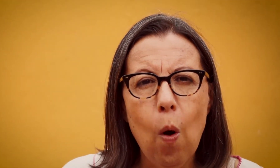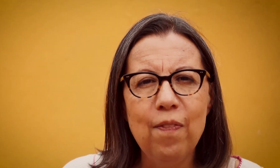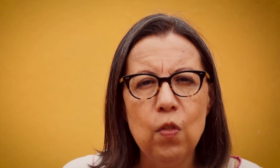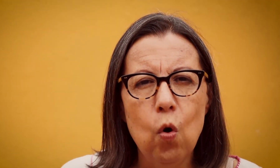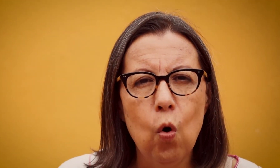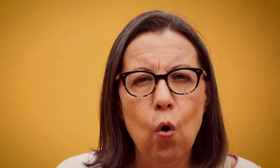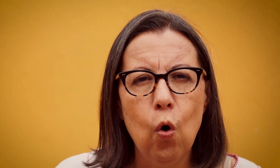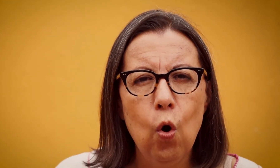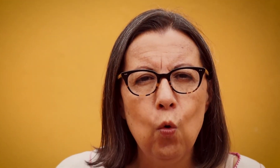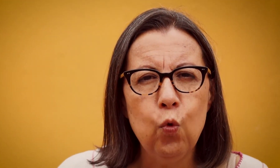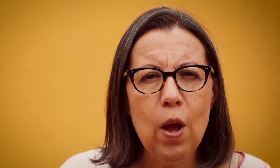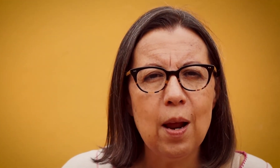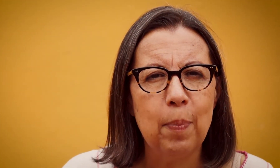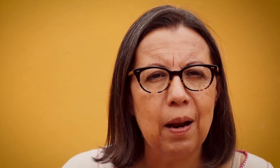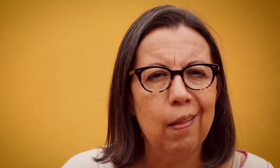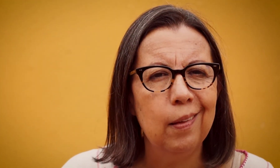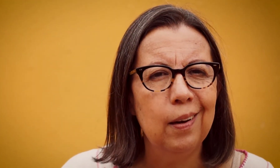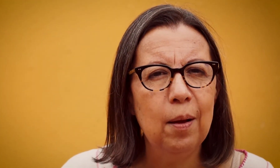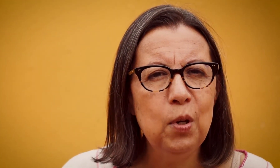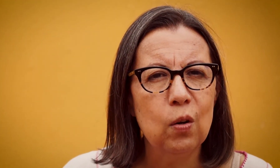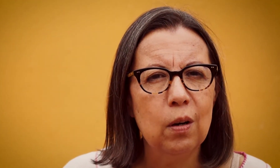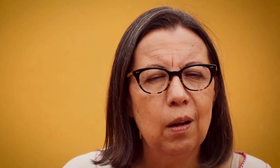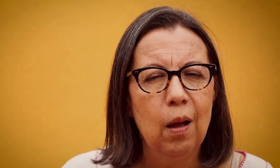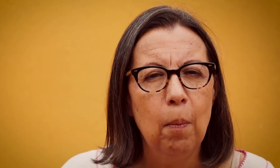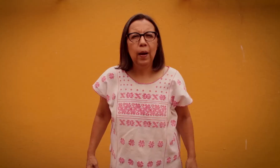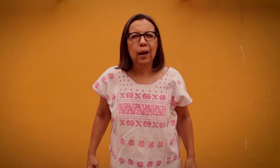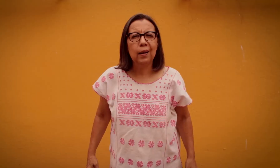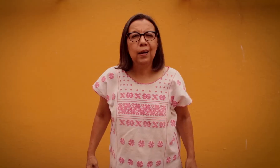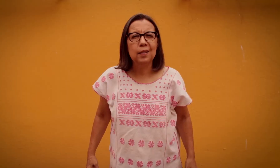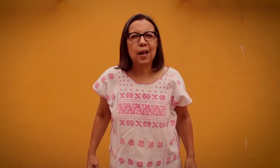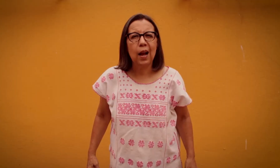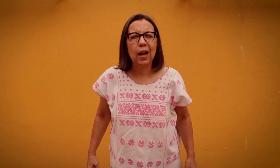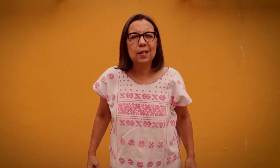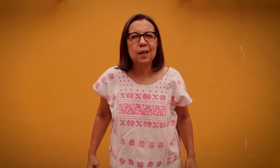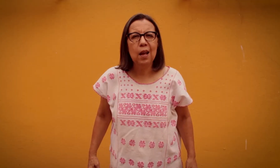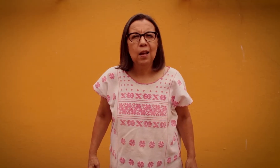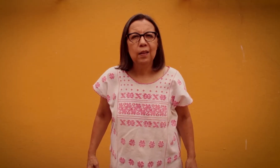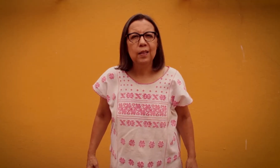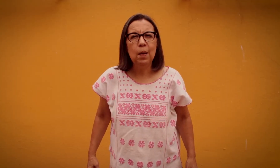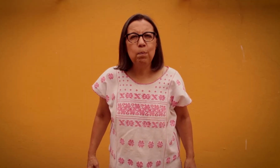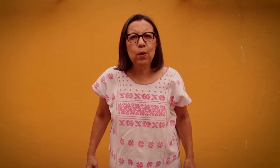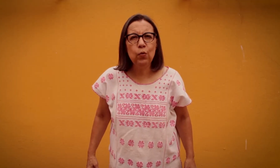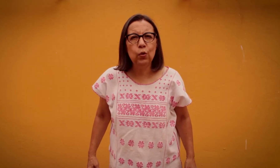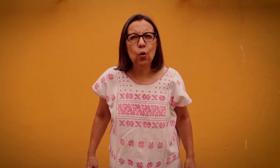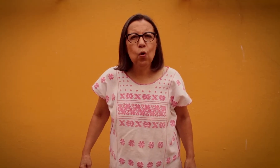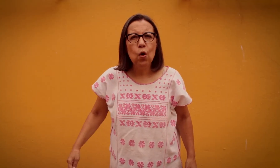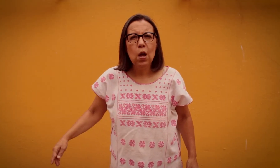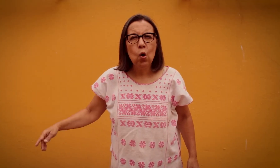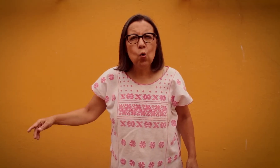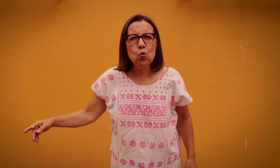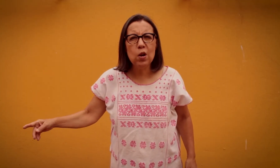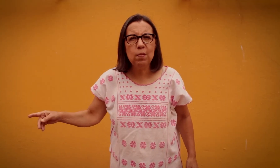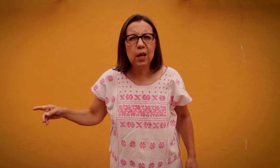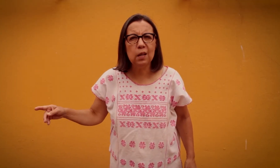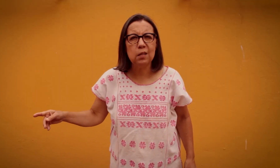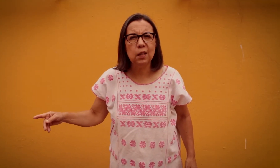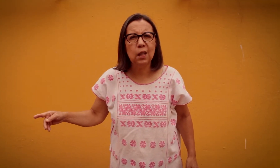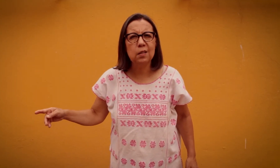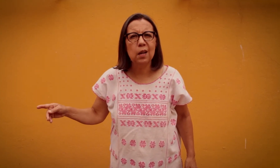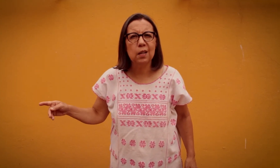Cuando Fue a la parada del camión Para regresar a casa De pronto Una viejecita se le